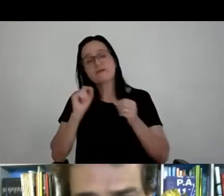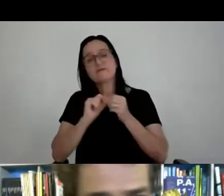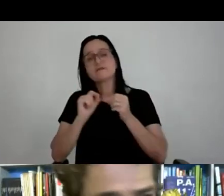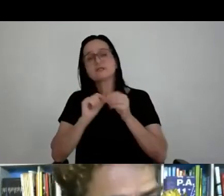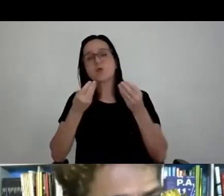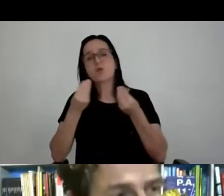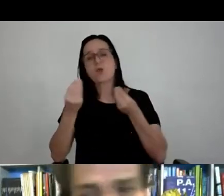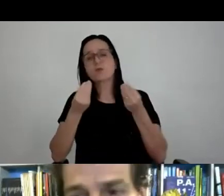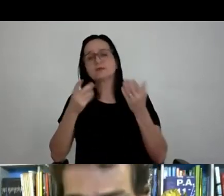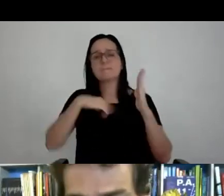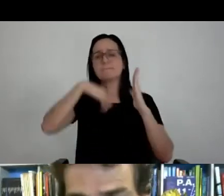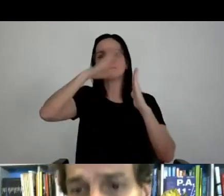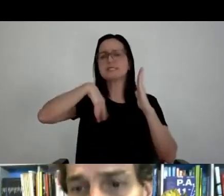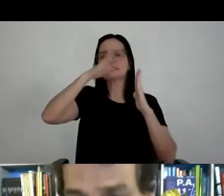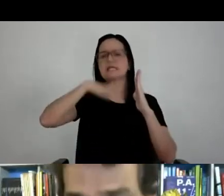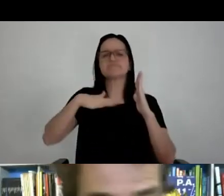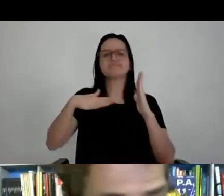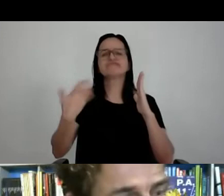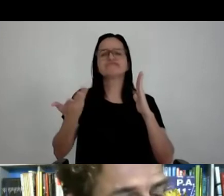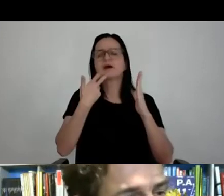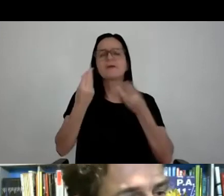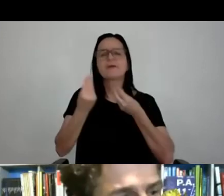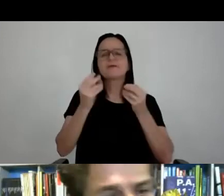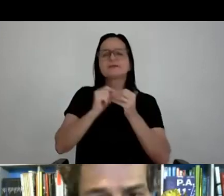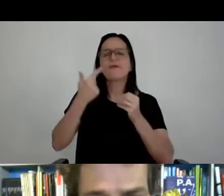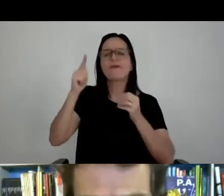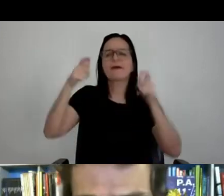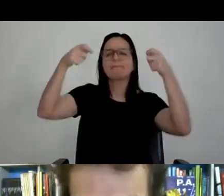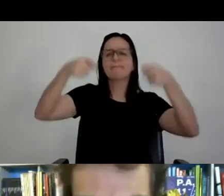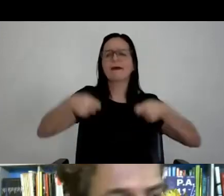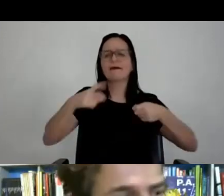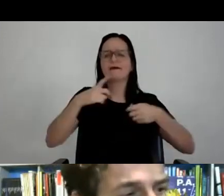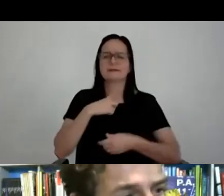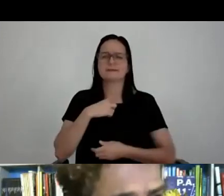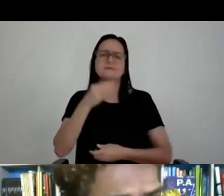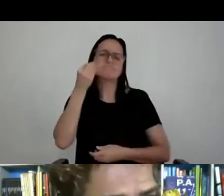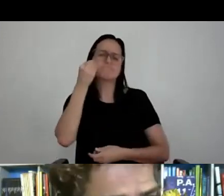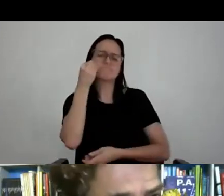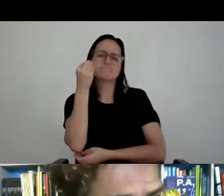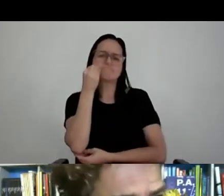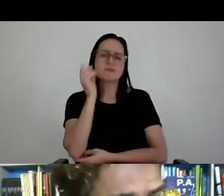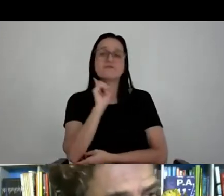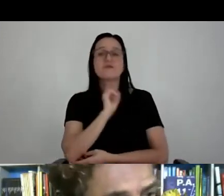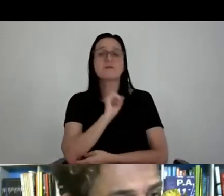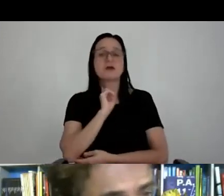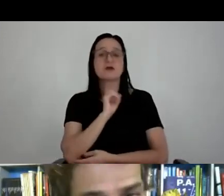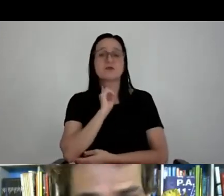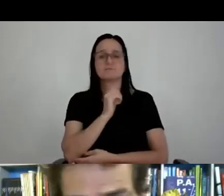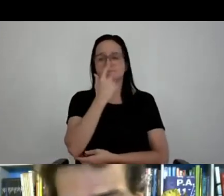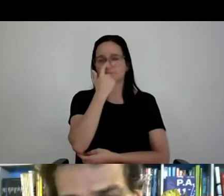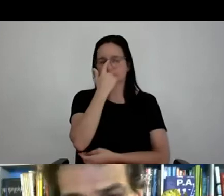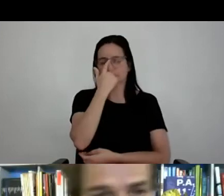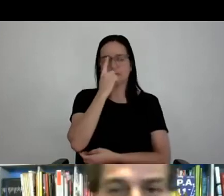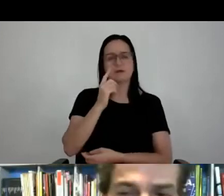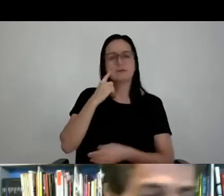pintar, não adianta revestir, vamos fazer uma capa. E como é que é essa capa? E aí eu falei, pô, vamos tentar pensar no Flamengo. Aí, quando pensamos em Flamengo, pensamos na